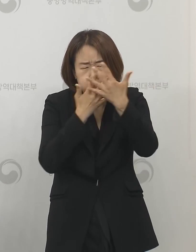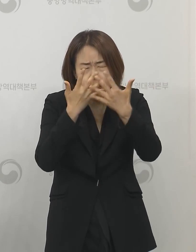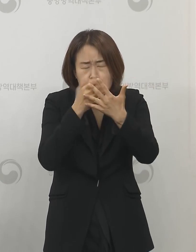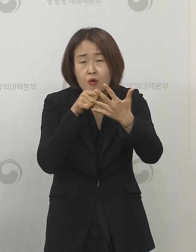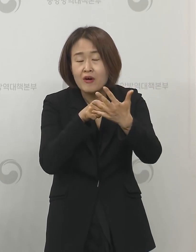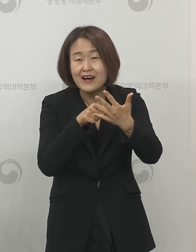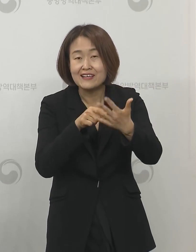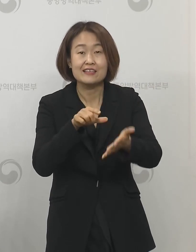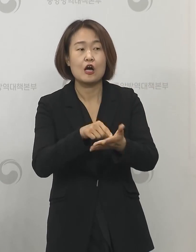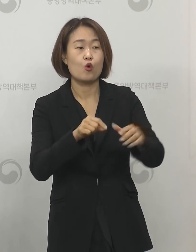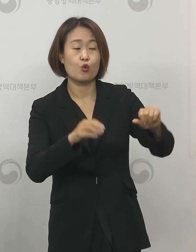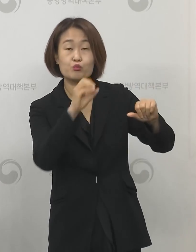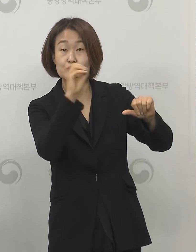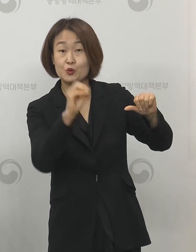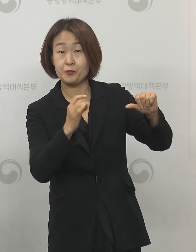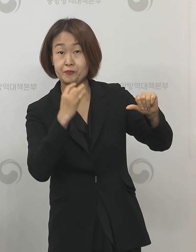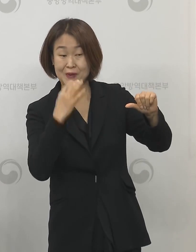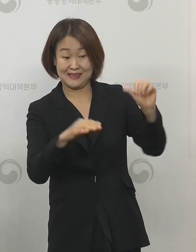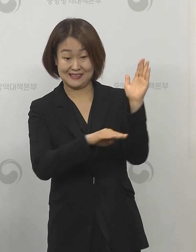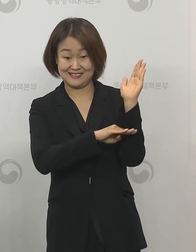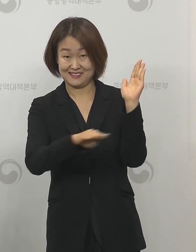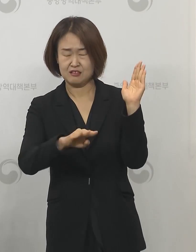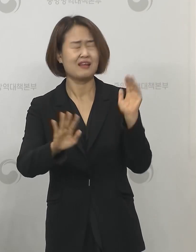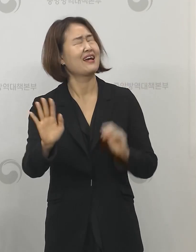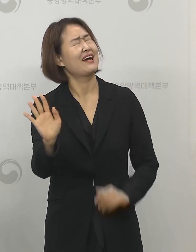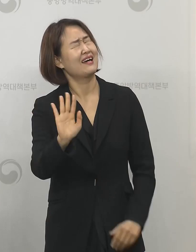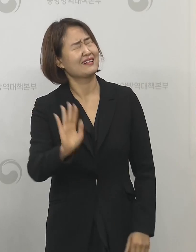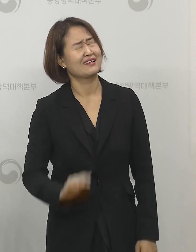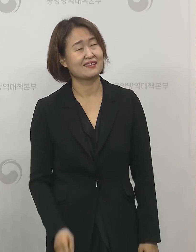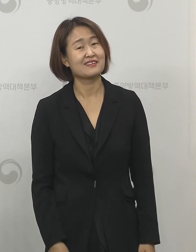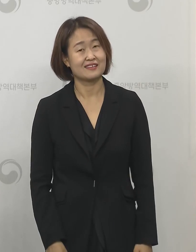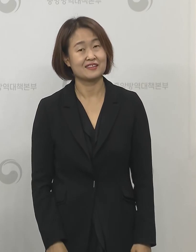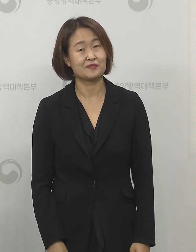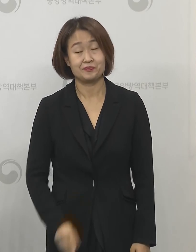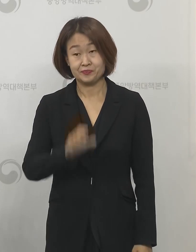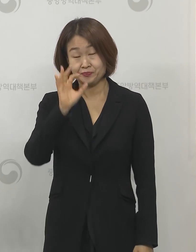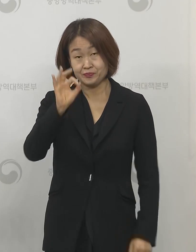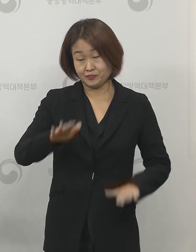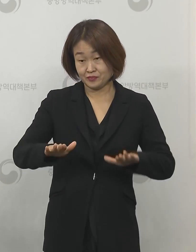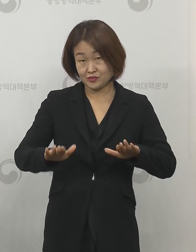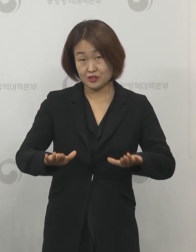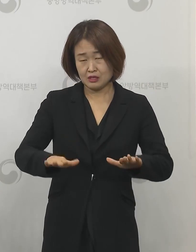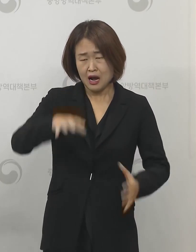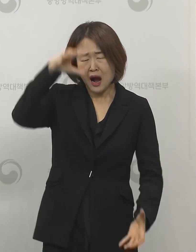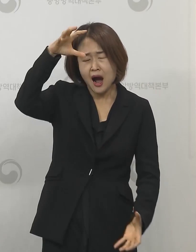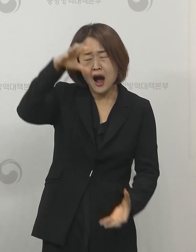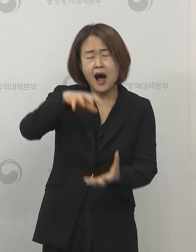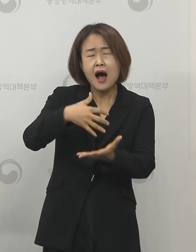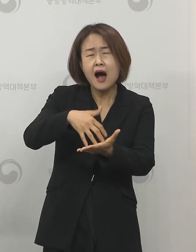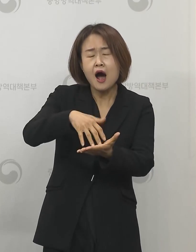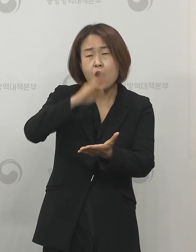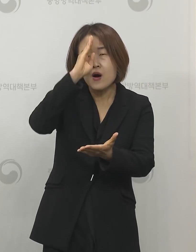그것만을 지표로 삼지는 않습니다 현재 총 환자